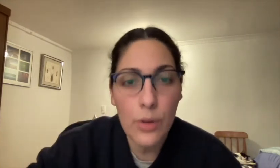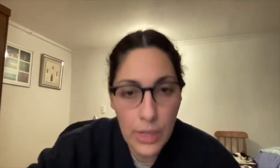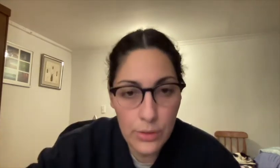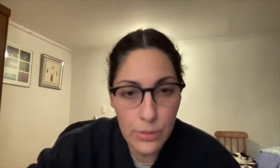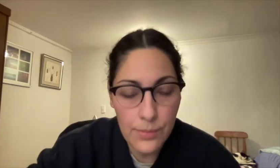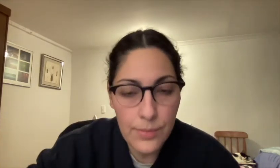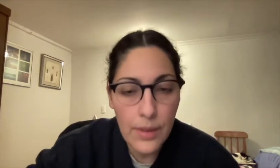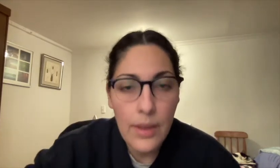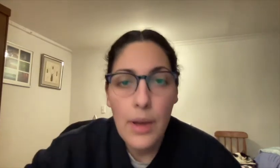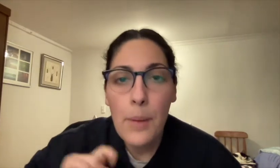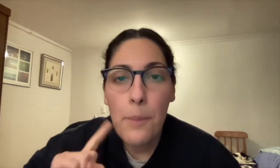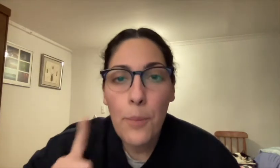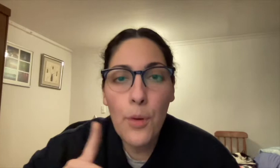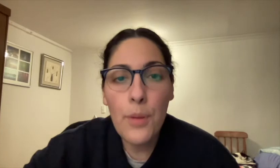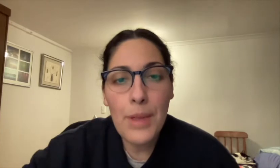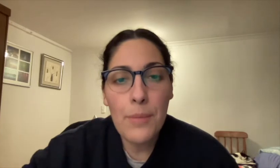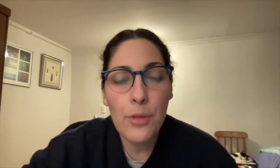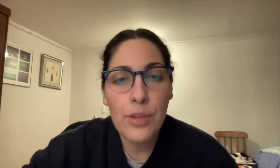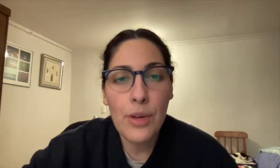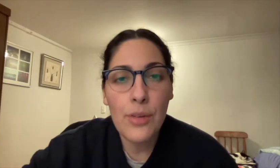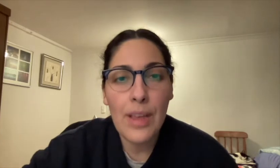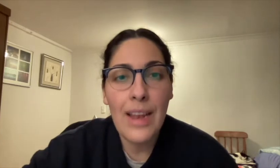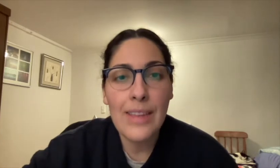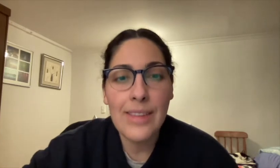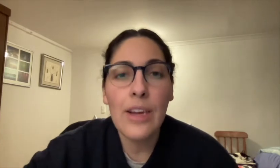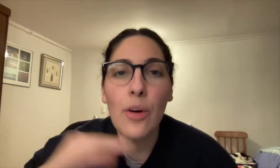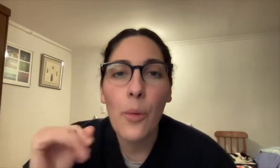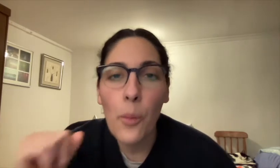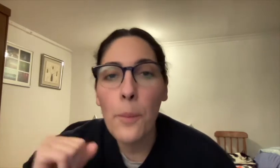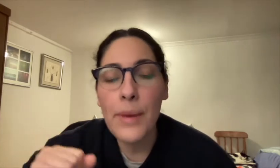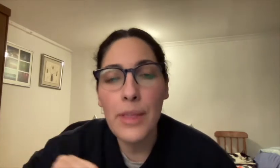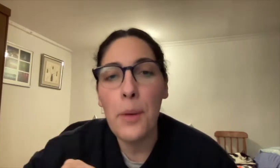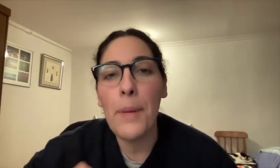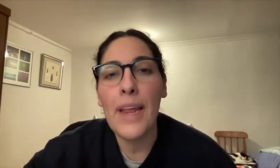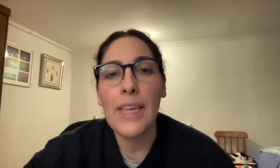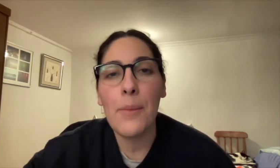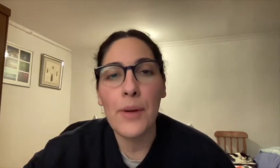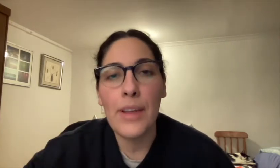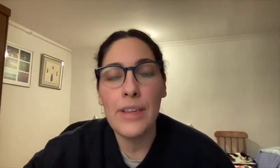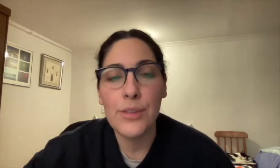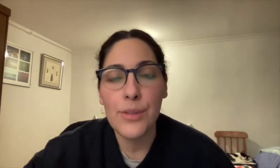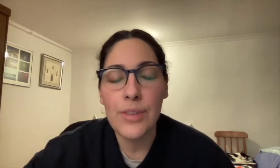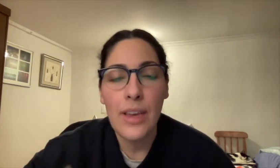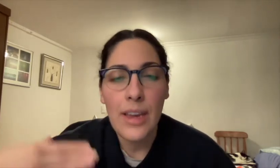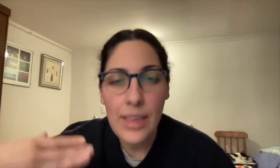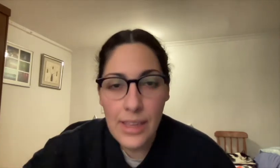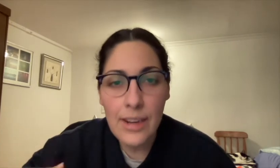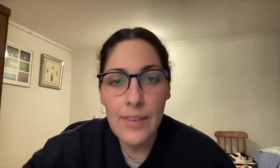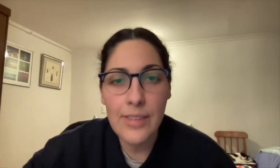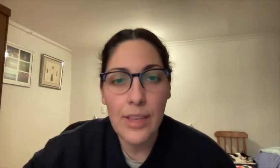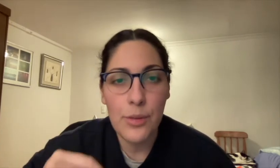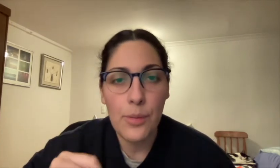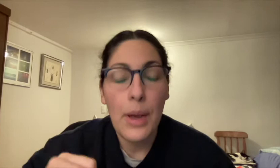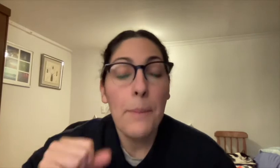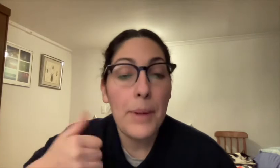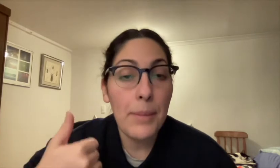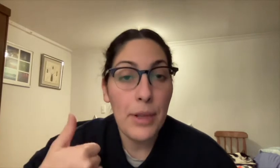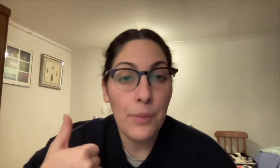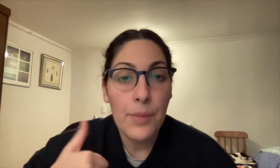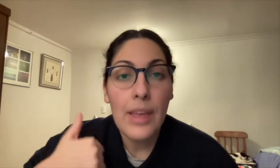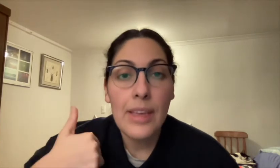claros con esto. Por lo mismo, chicos, les tengo un video para que puedan entonces ir revisando.